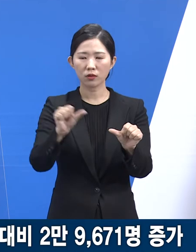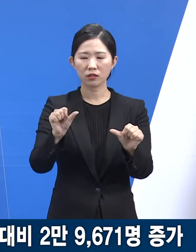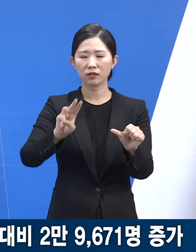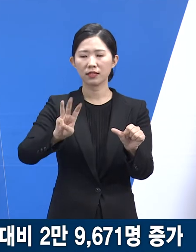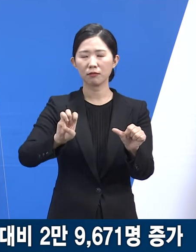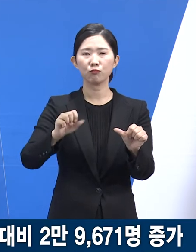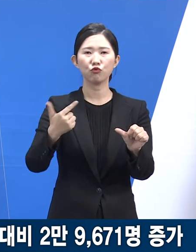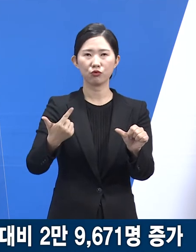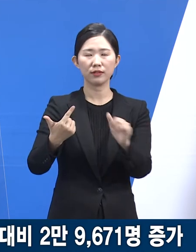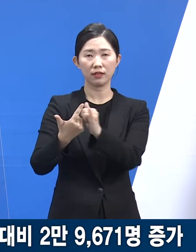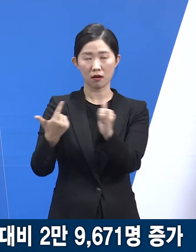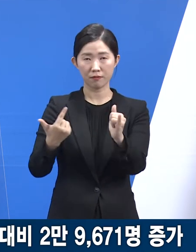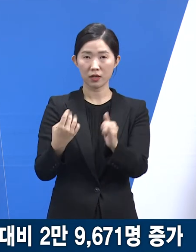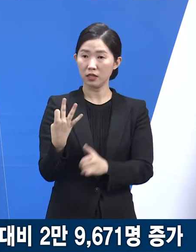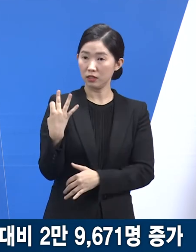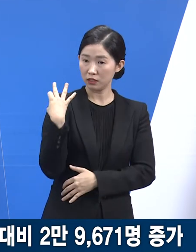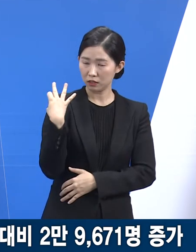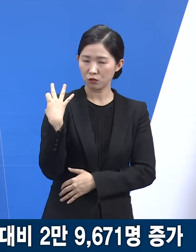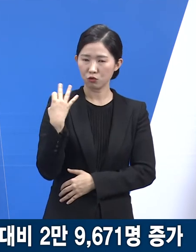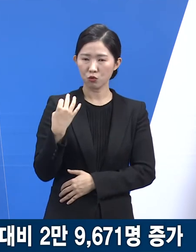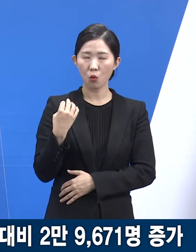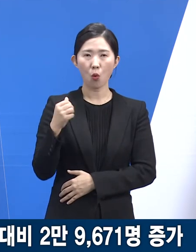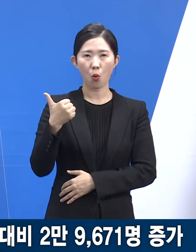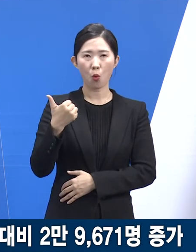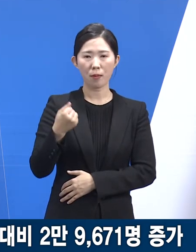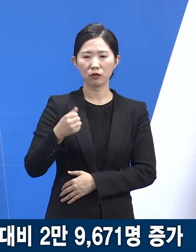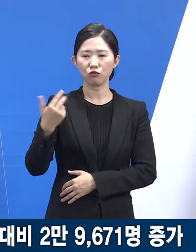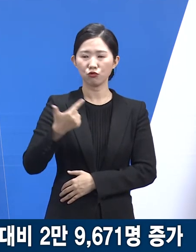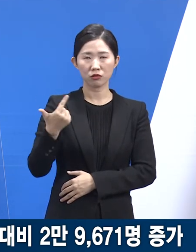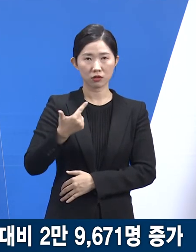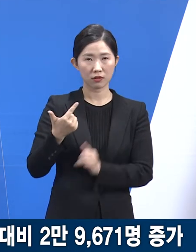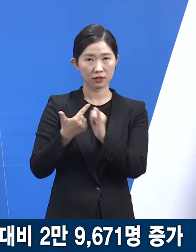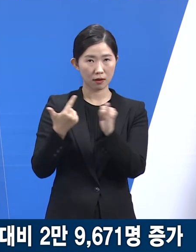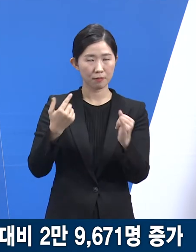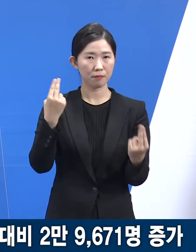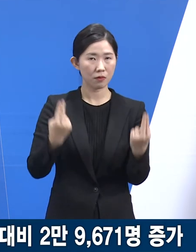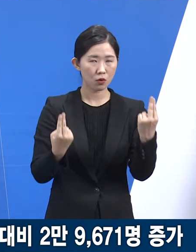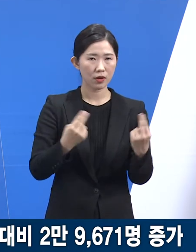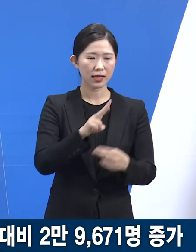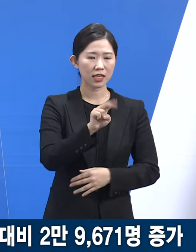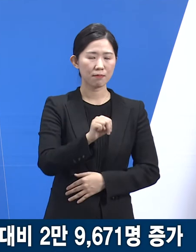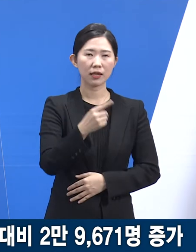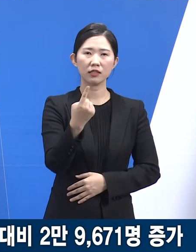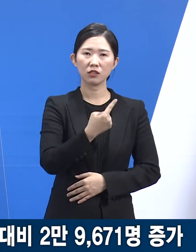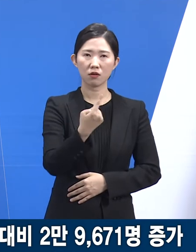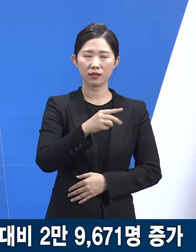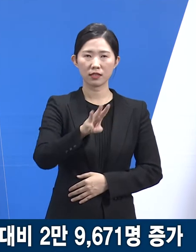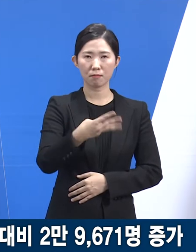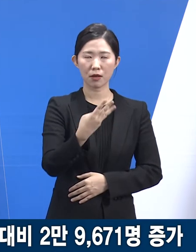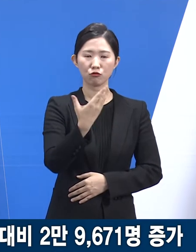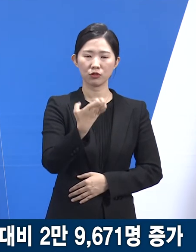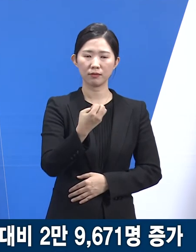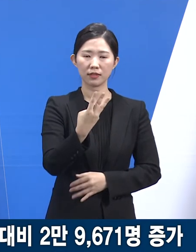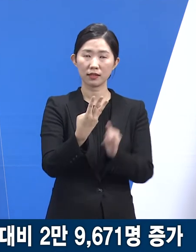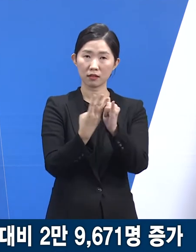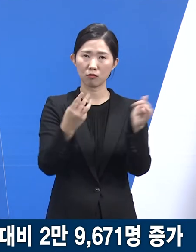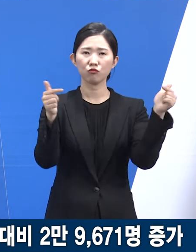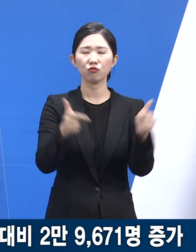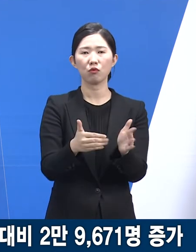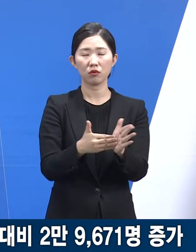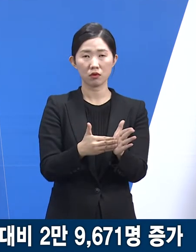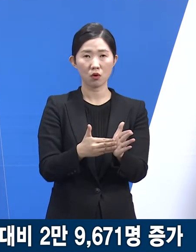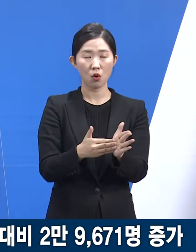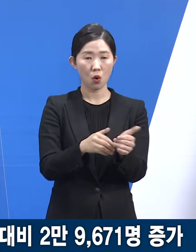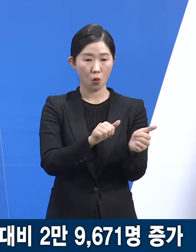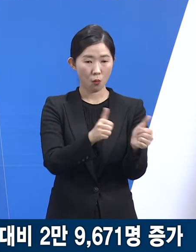기록하며 전주 6만 6,428명 대비 2만 1,393명 감소하였습니다. 전체 확진자